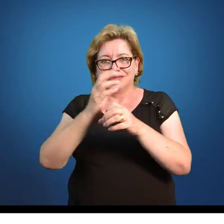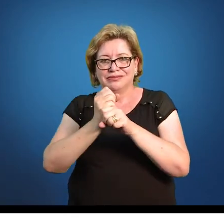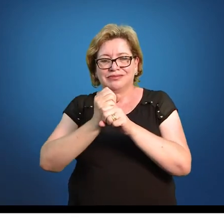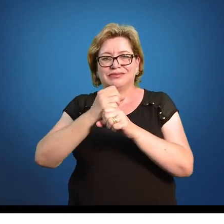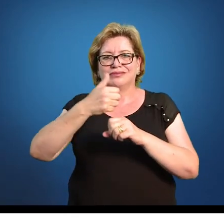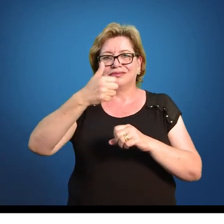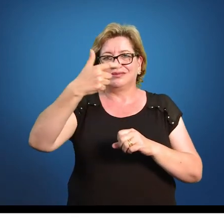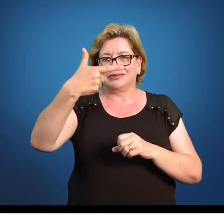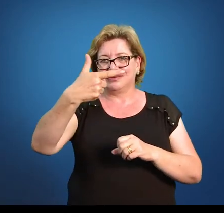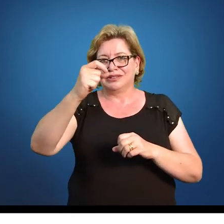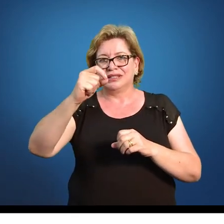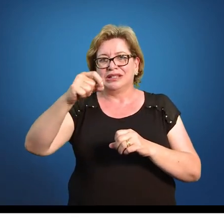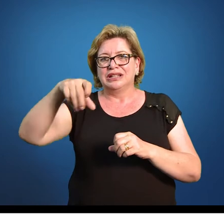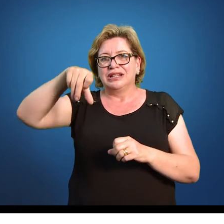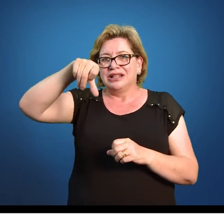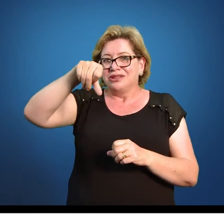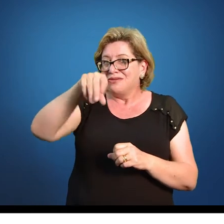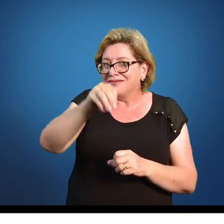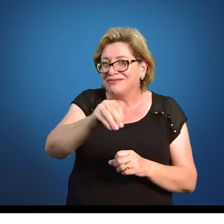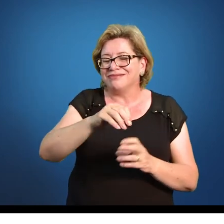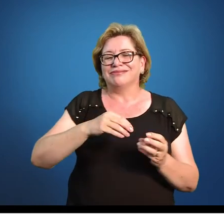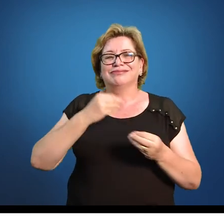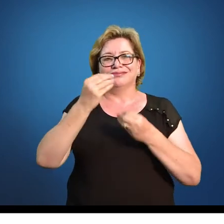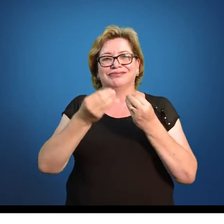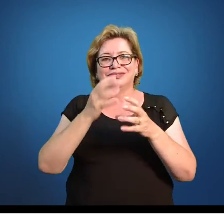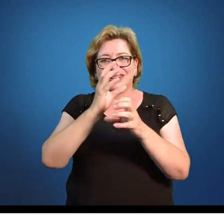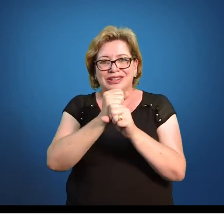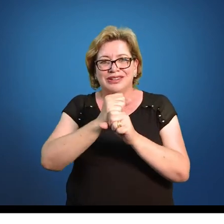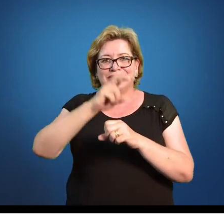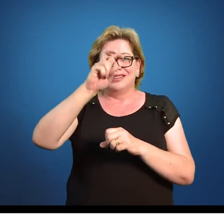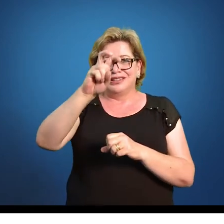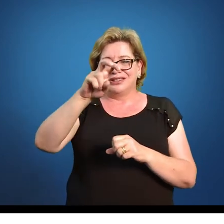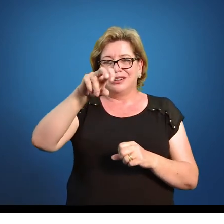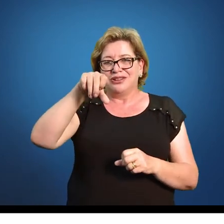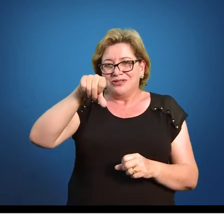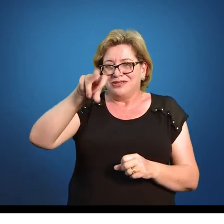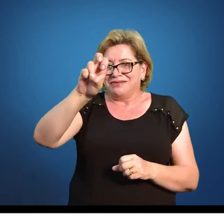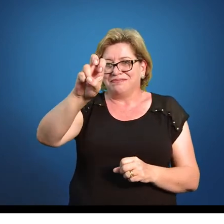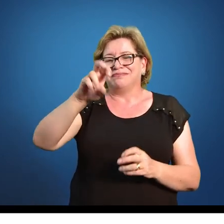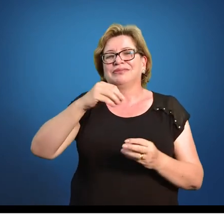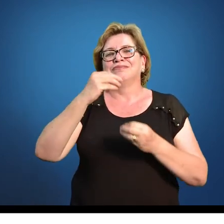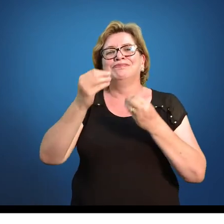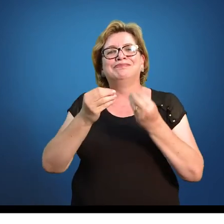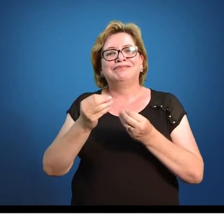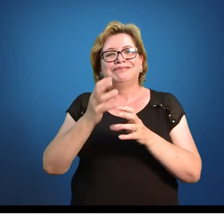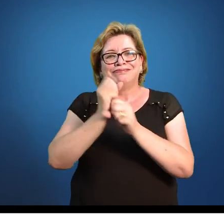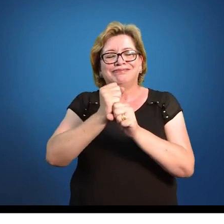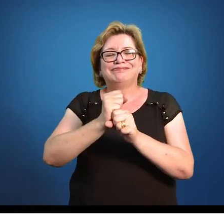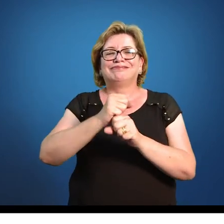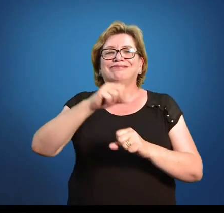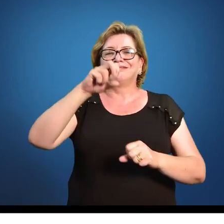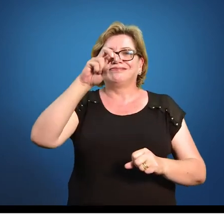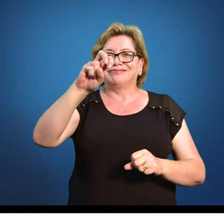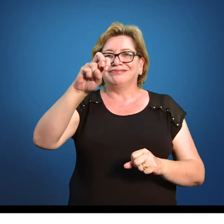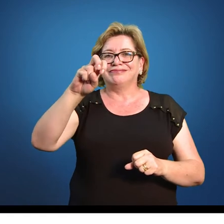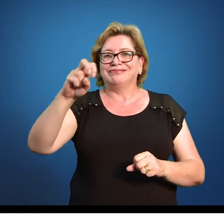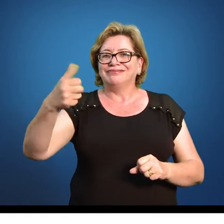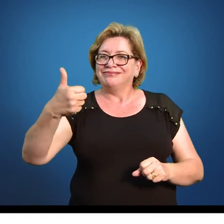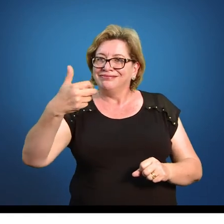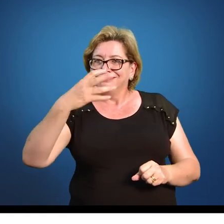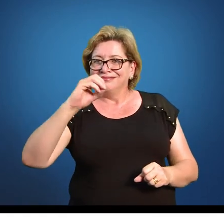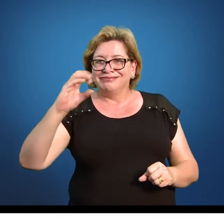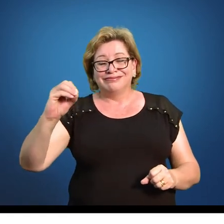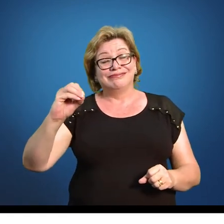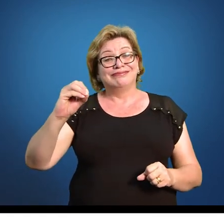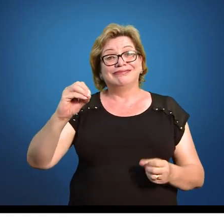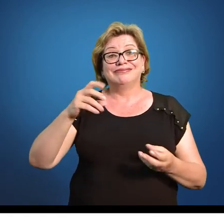70 mais 20, 90. Mais 5, 95. E mais o outro